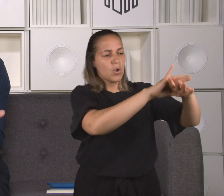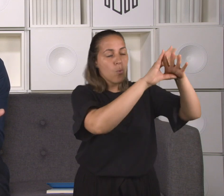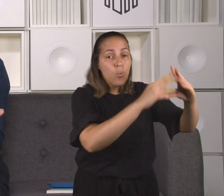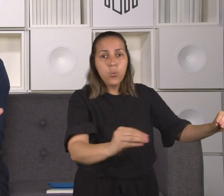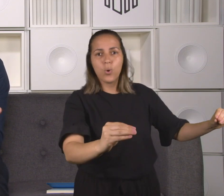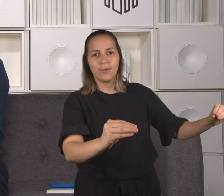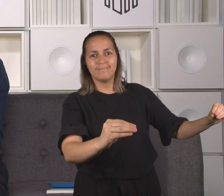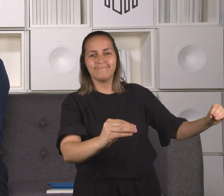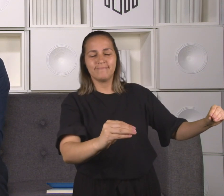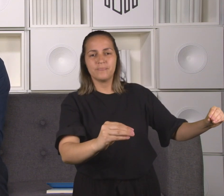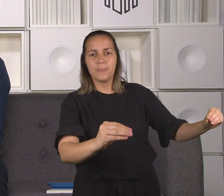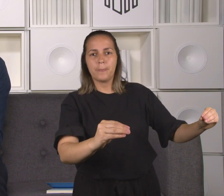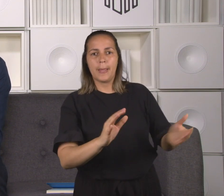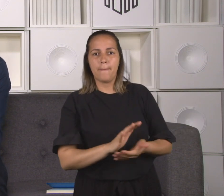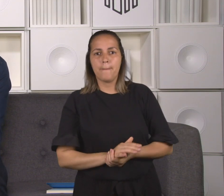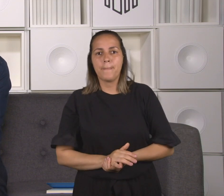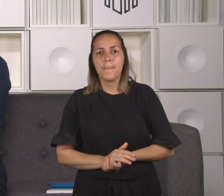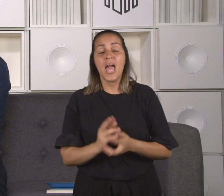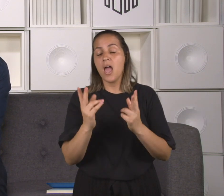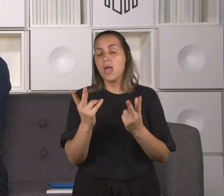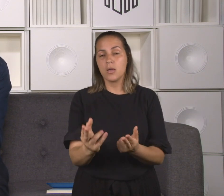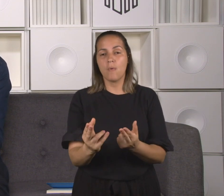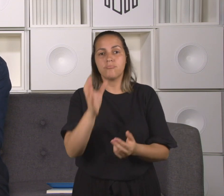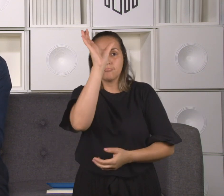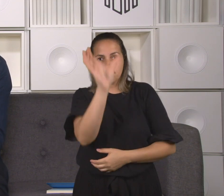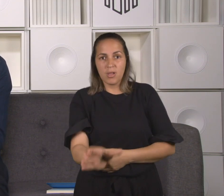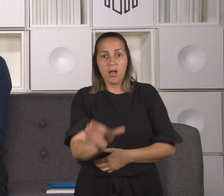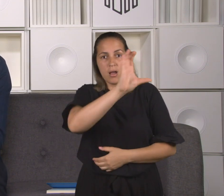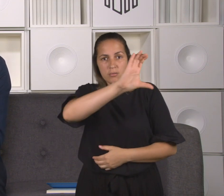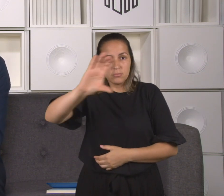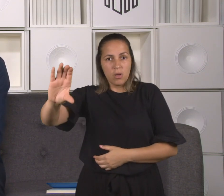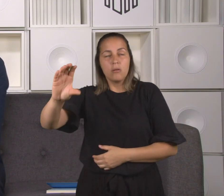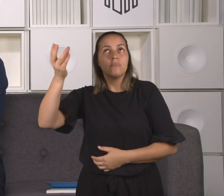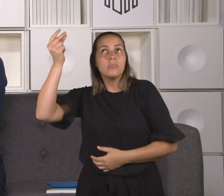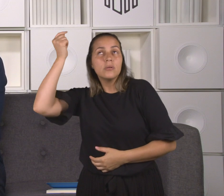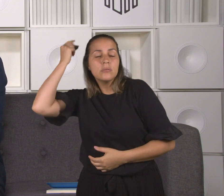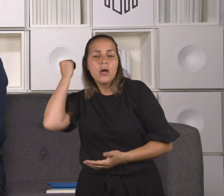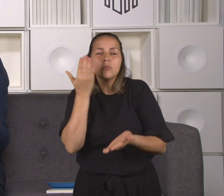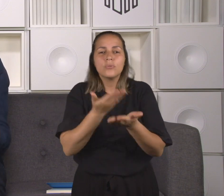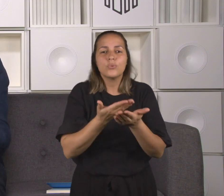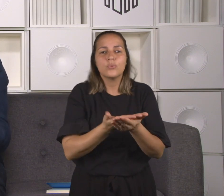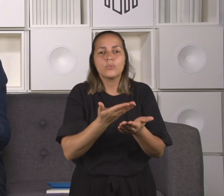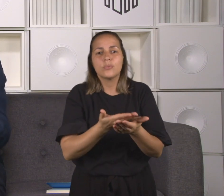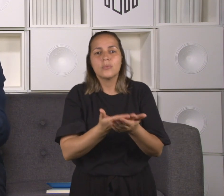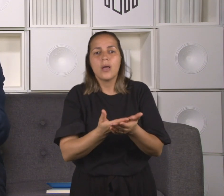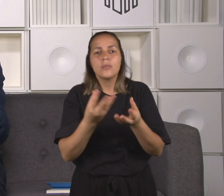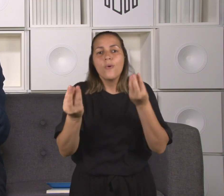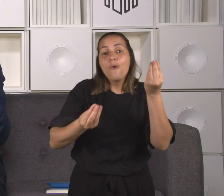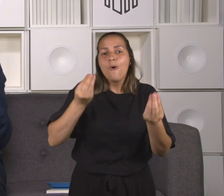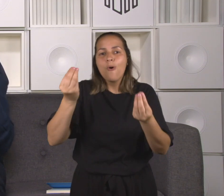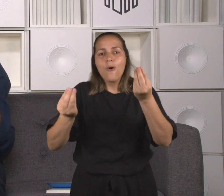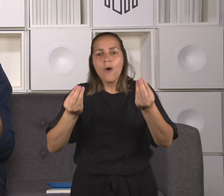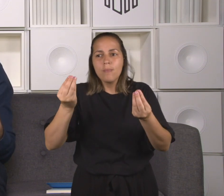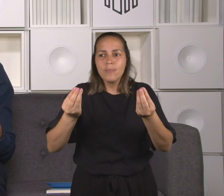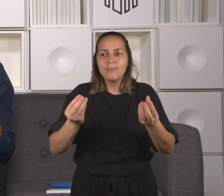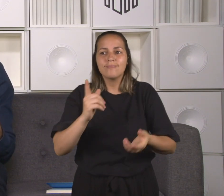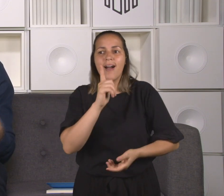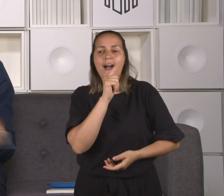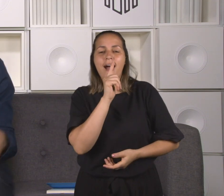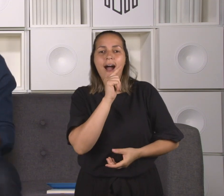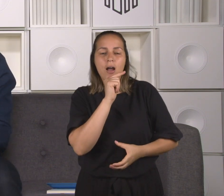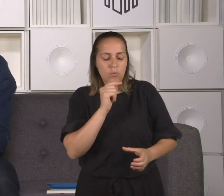ficaria, seria santificada ou se tornaria sagrada?